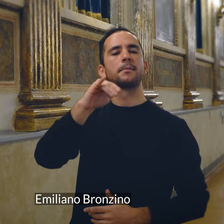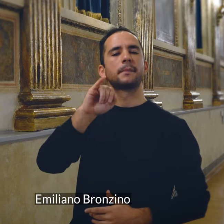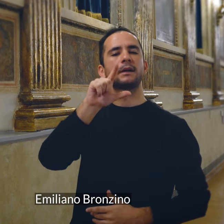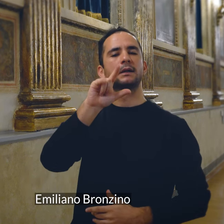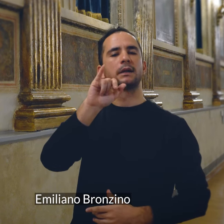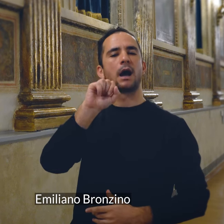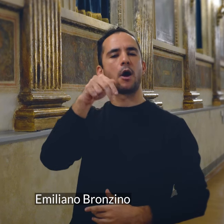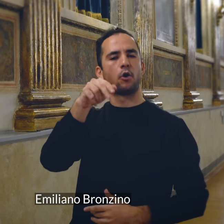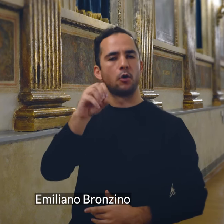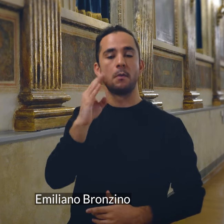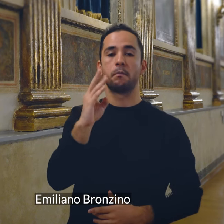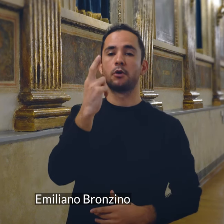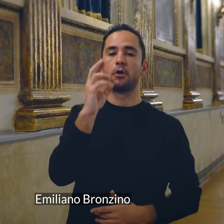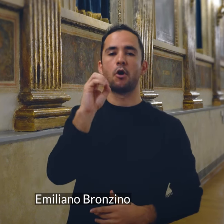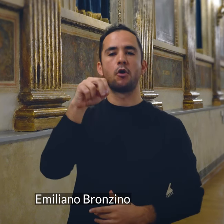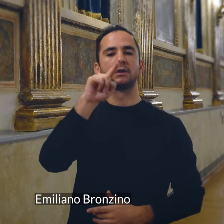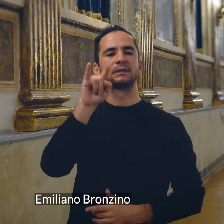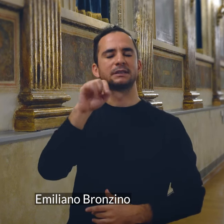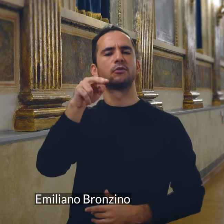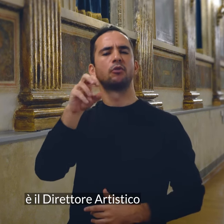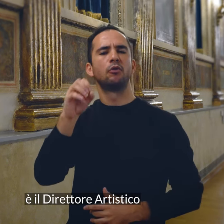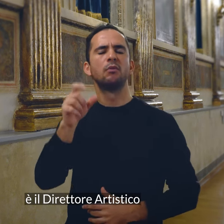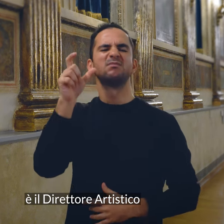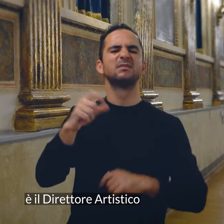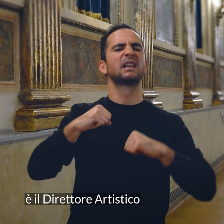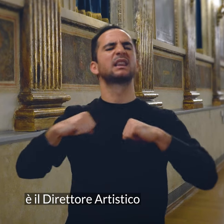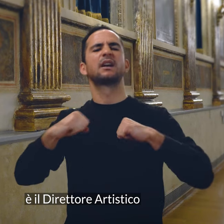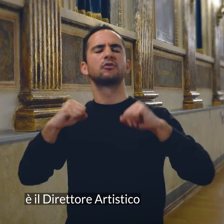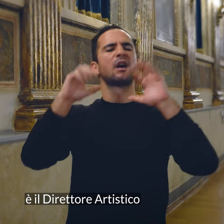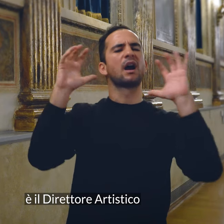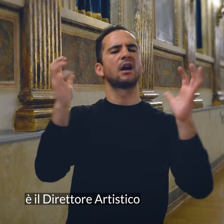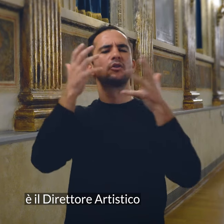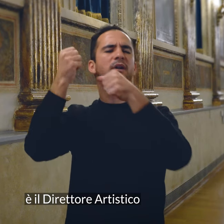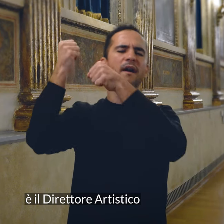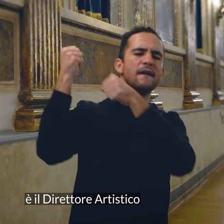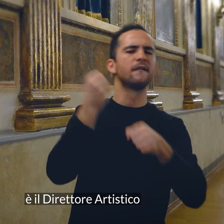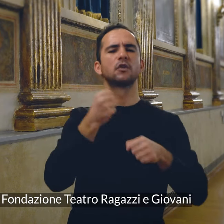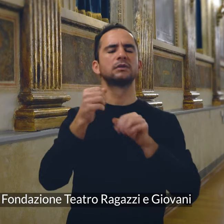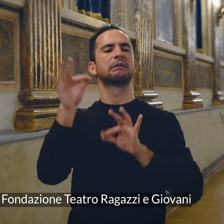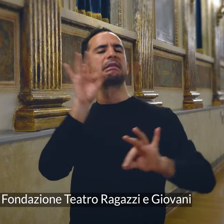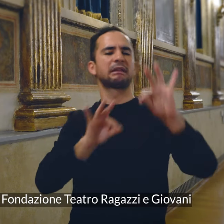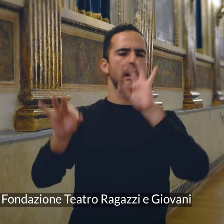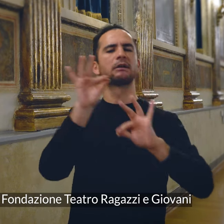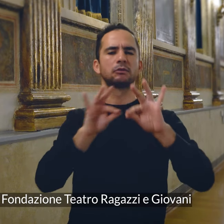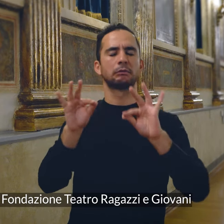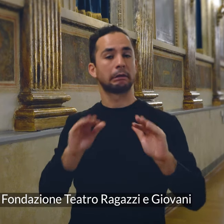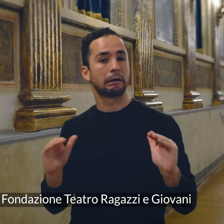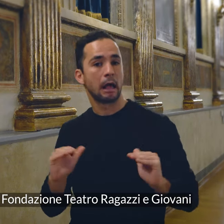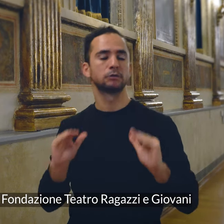Emiliano Bronzino è il direttore artistico della Fondazione Teatro